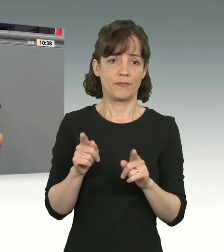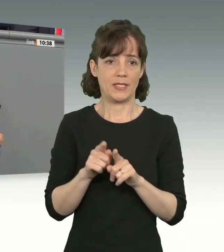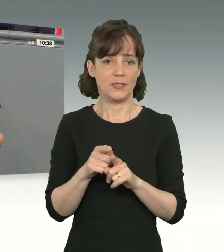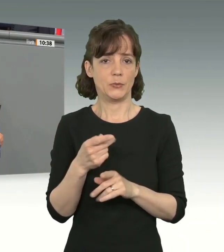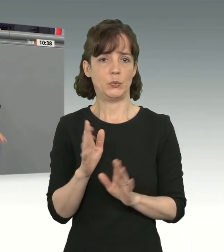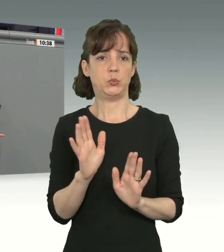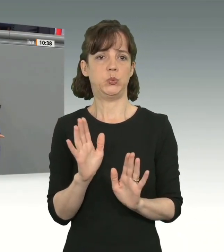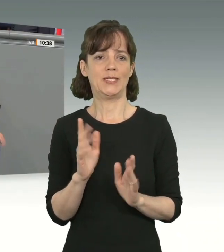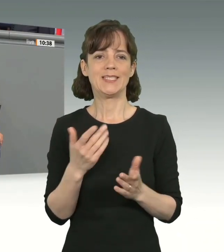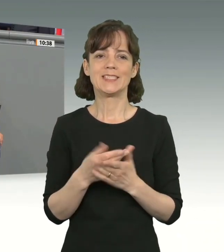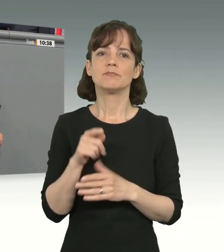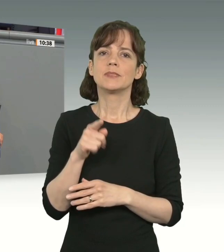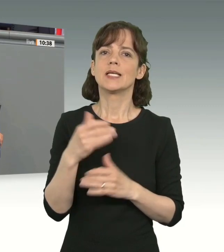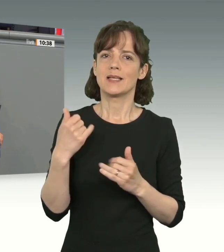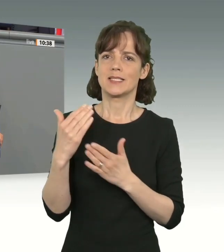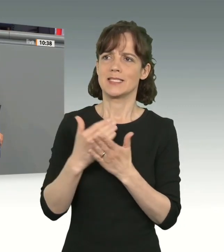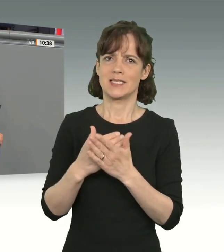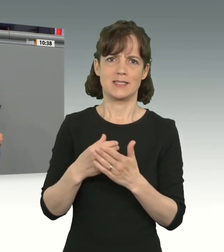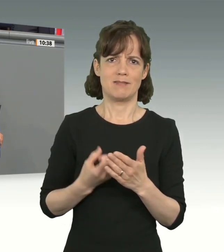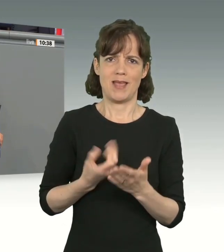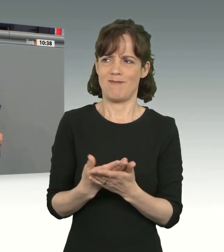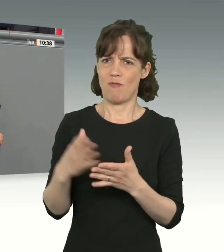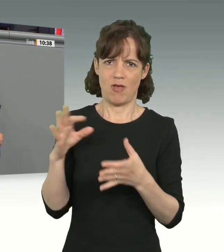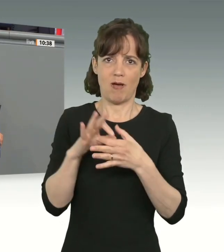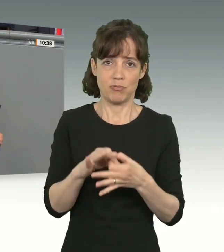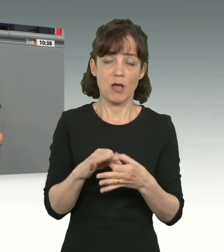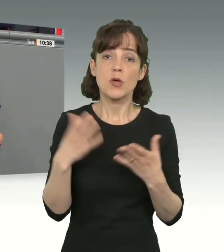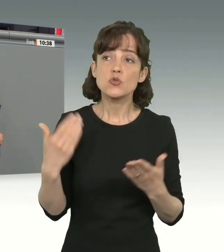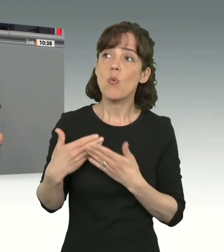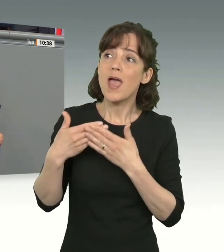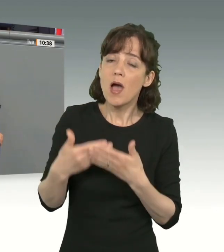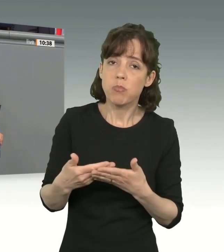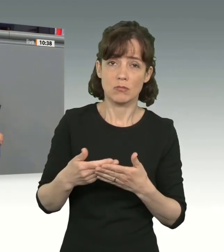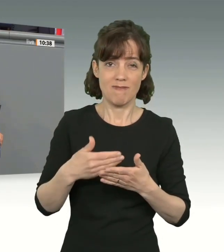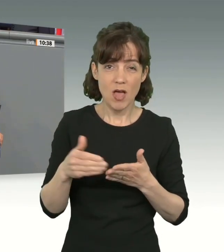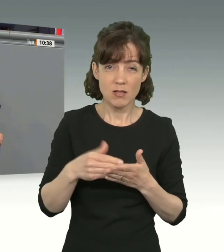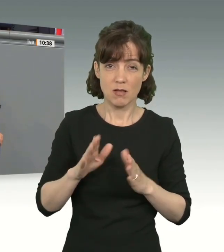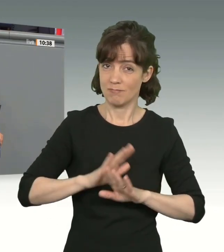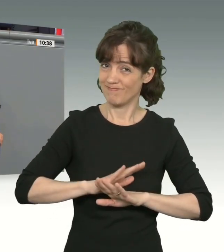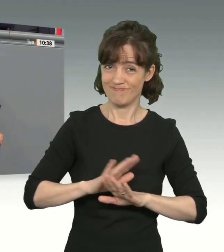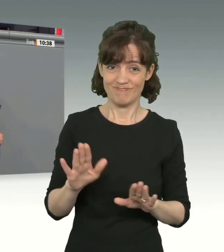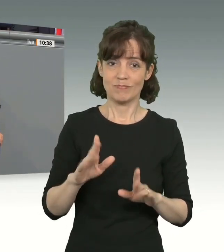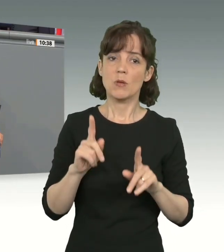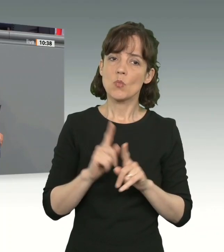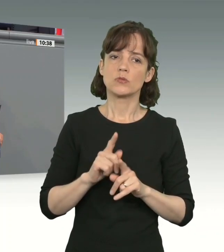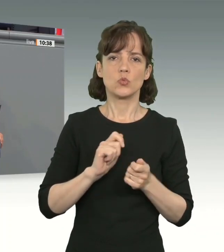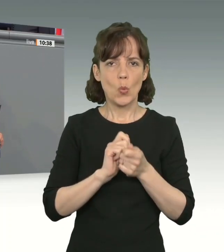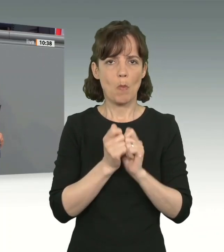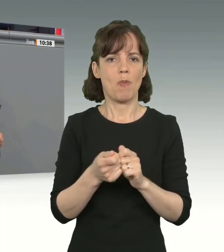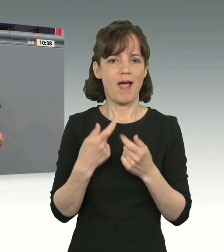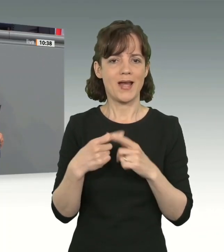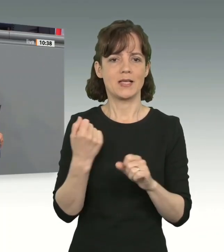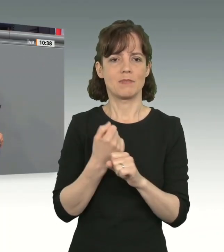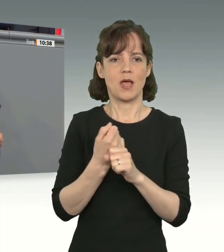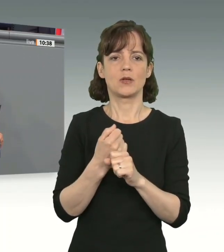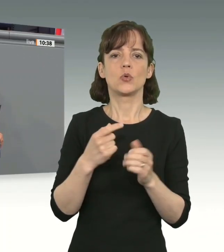Dieses Erbe darf sich jedoch nicht fortsetzen. Im Gegenteil, wir müssen mit dem Erbe brechen, um die Fortsetzung der Ausgrenzungspolitik der Union